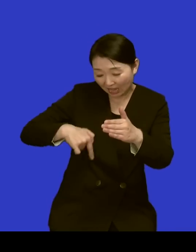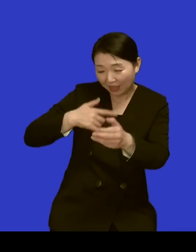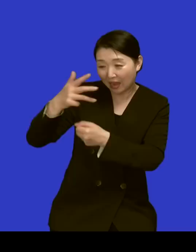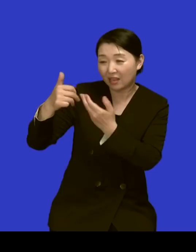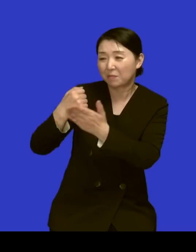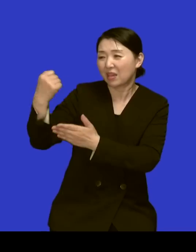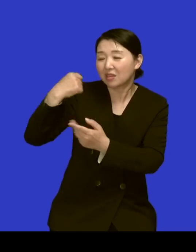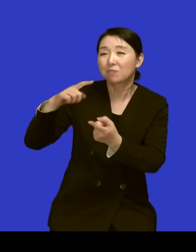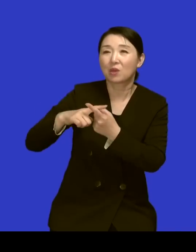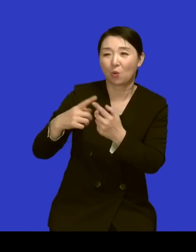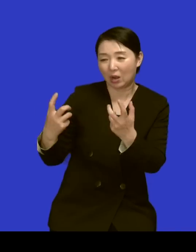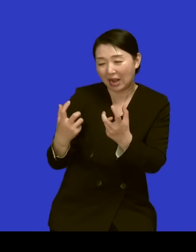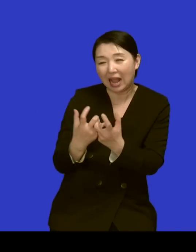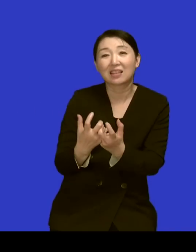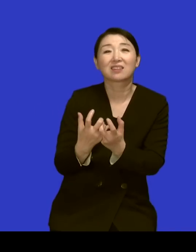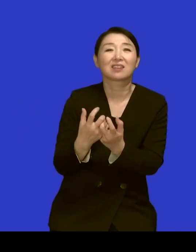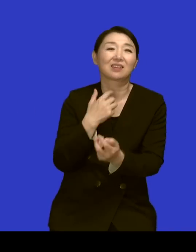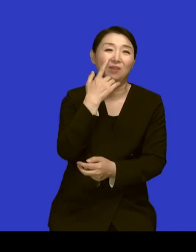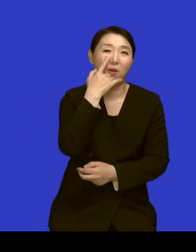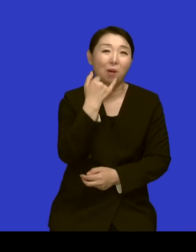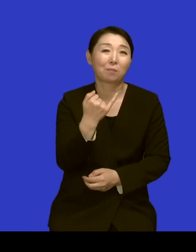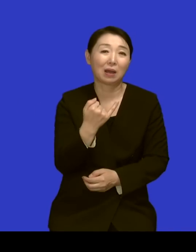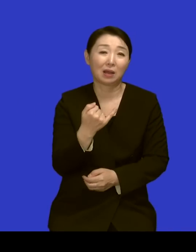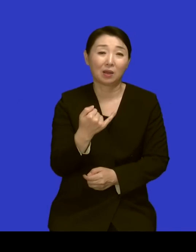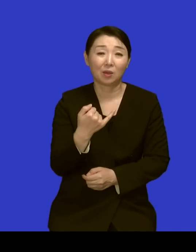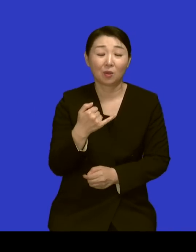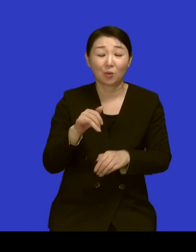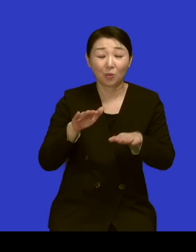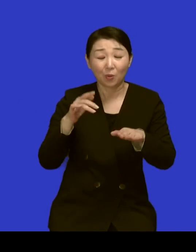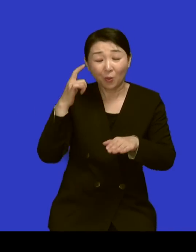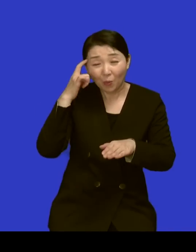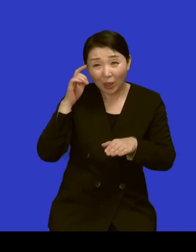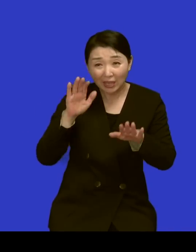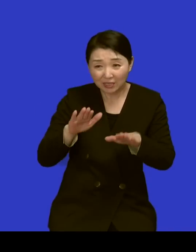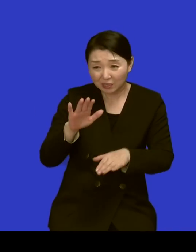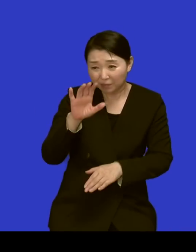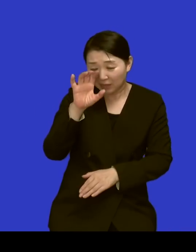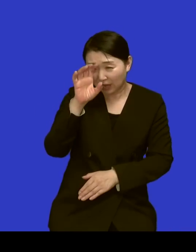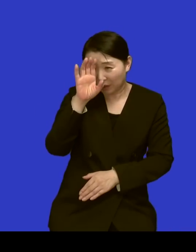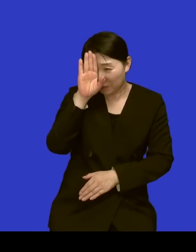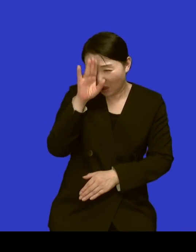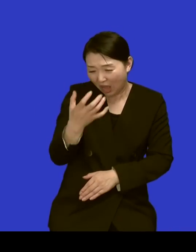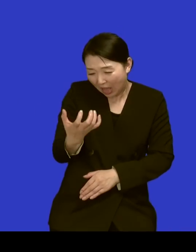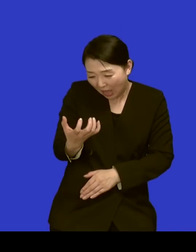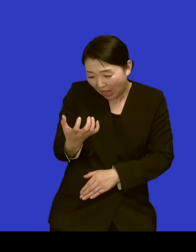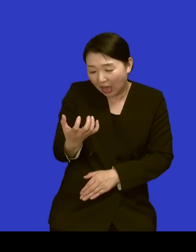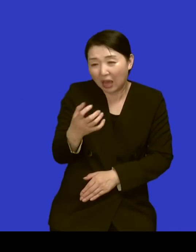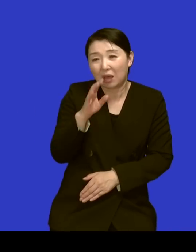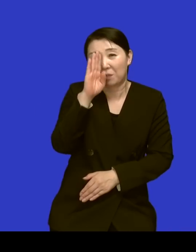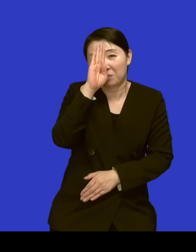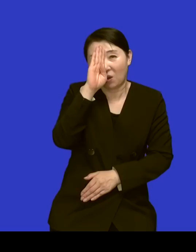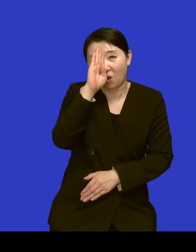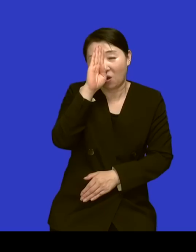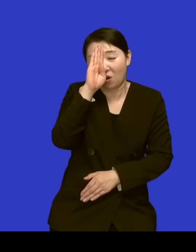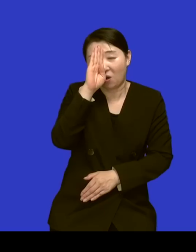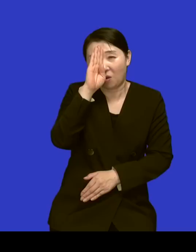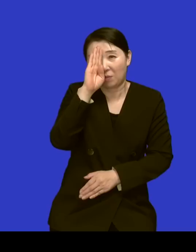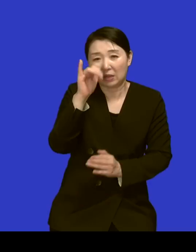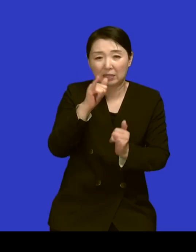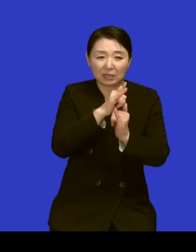아 그리고 당시 뭐 지금은 한세인이라고 표현하지만 네 당시 한세인들은 또 얼마나 네 사회적으로 좋지 않은 시선으로